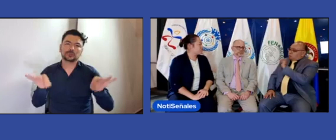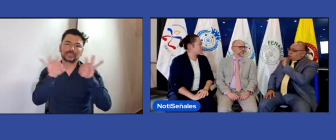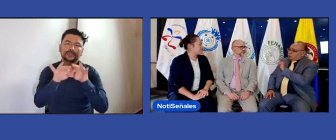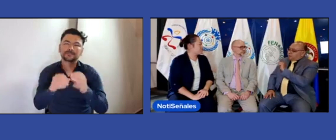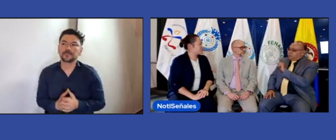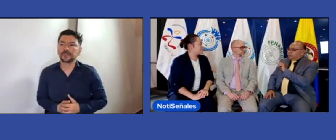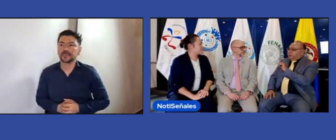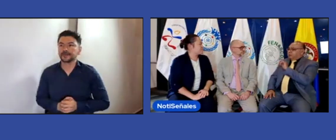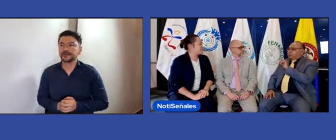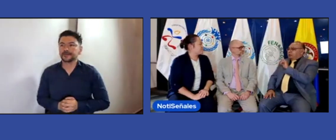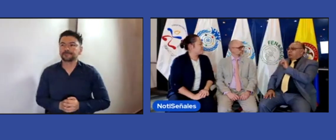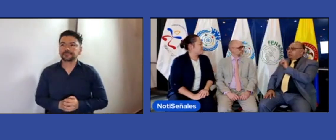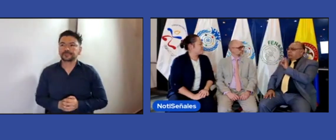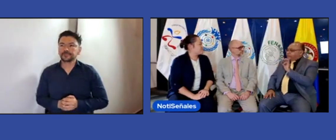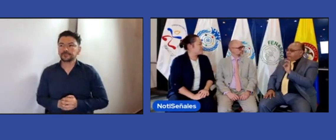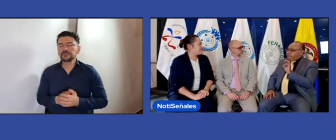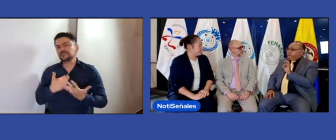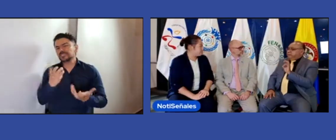encontrando. Tengo otra pregunta.